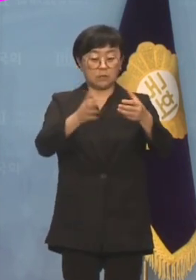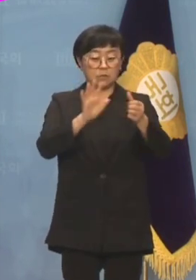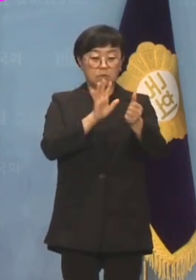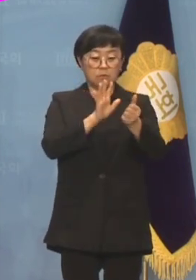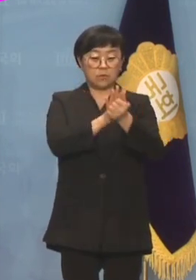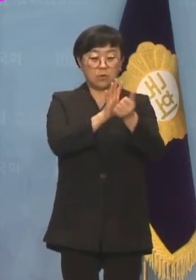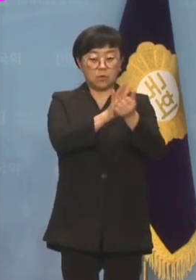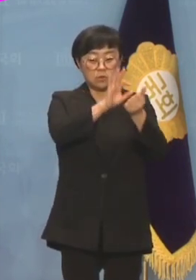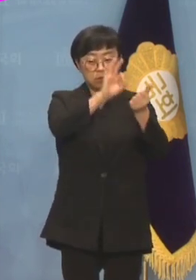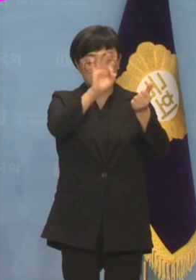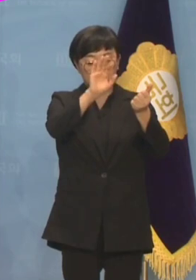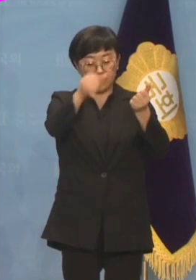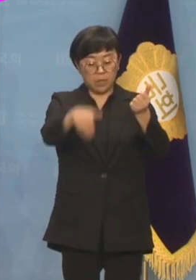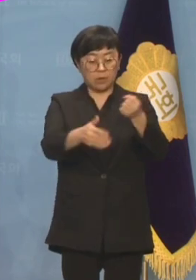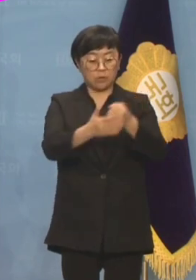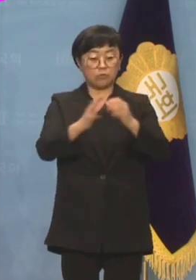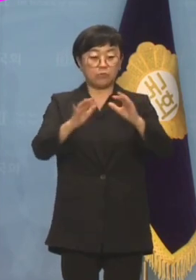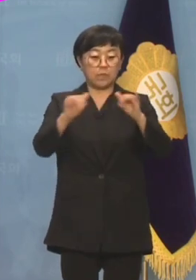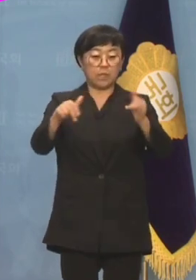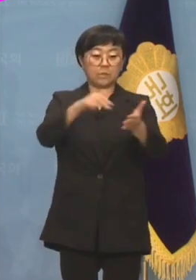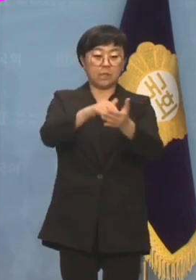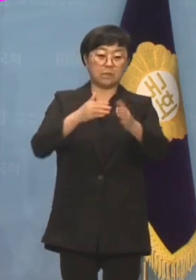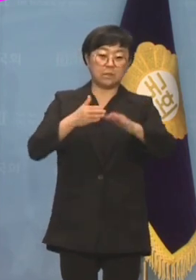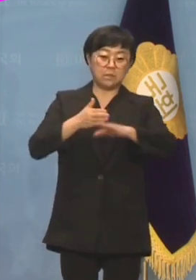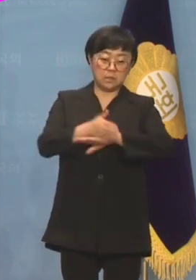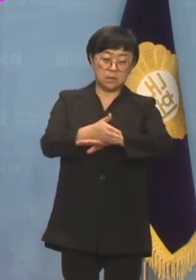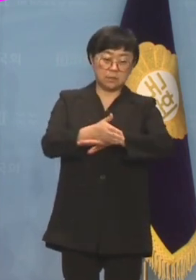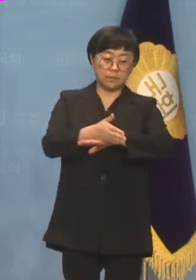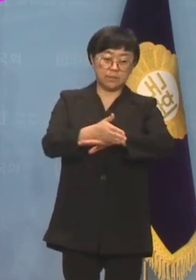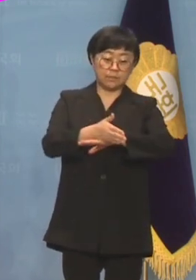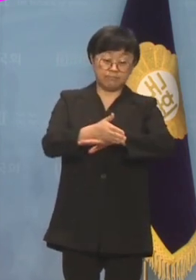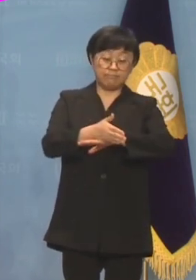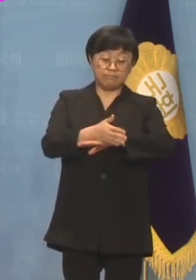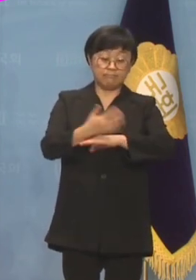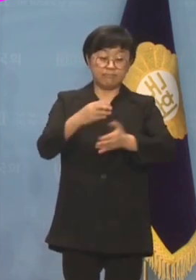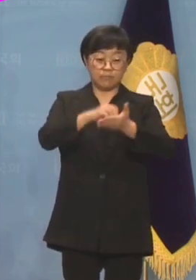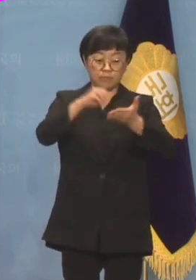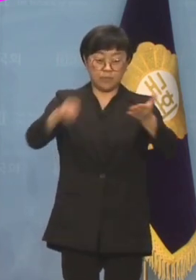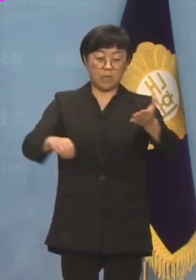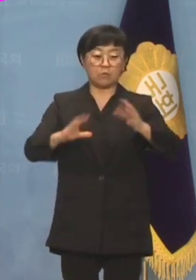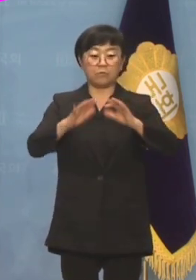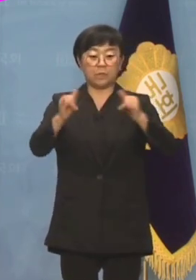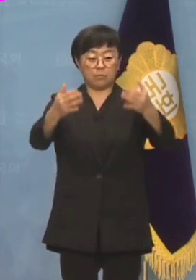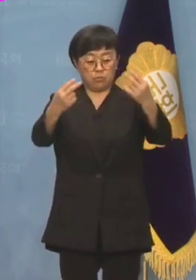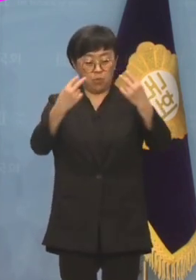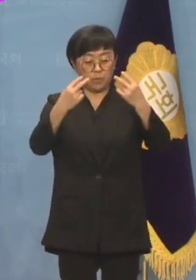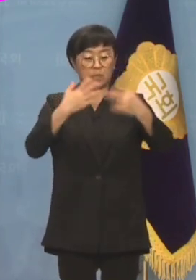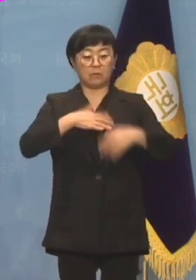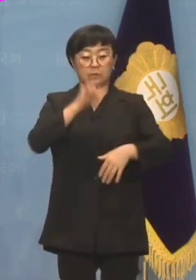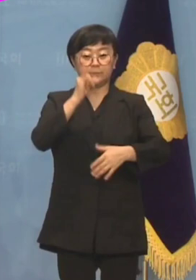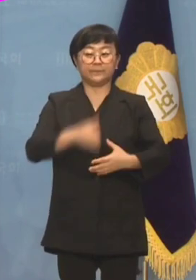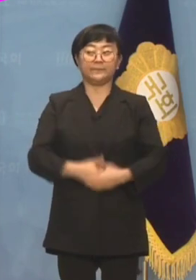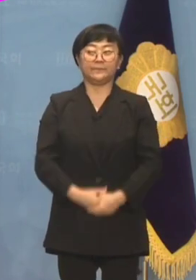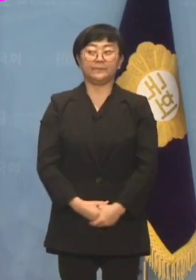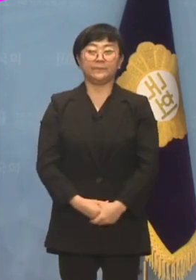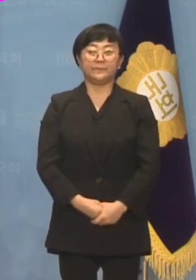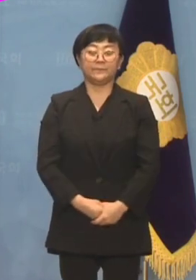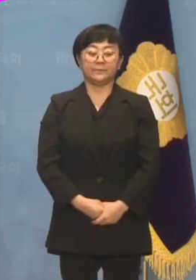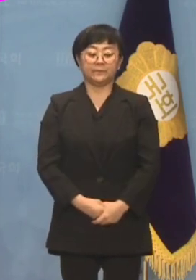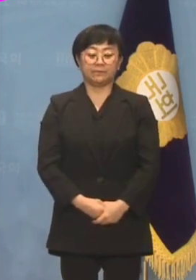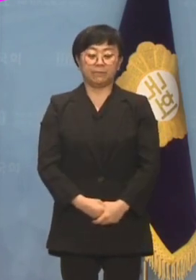지지율과 심상치 않은 민심에 뒤늦은 꼬리자리기에 나선 것을 온 국민이 다 알기 때문입니다.